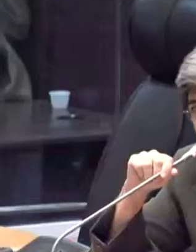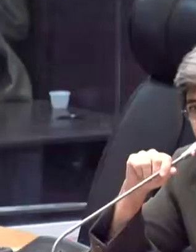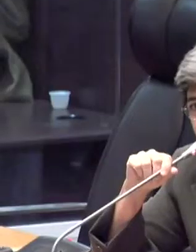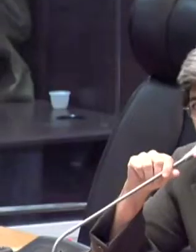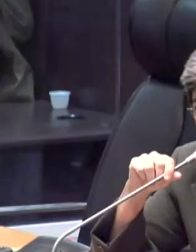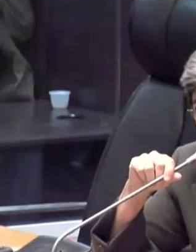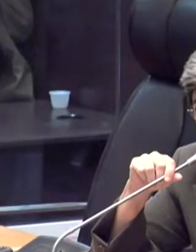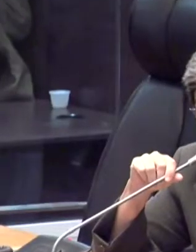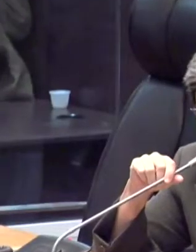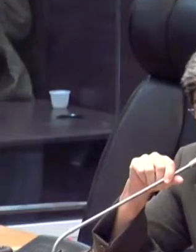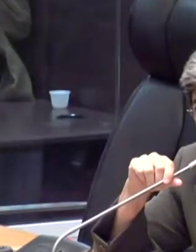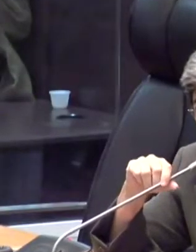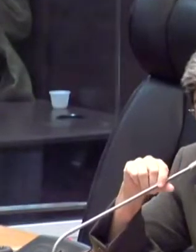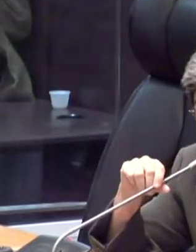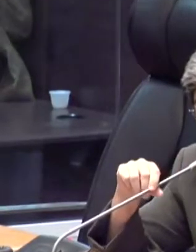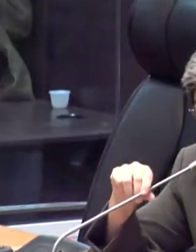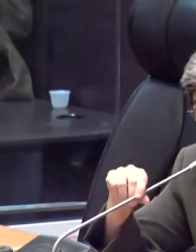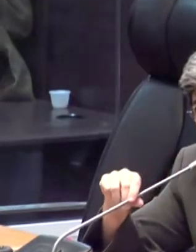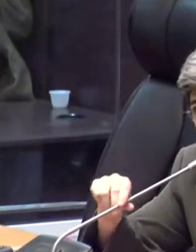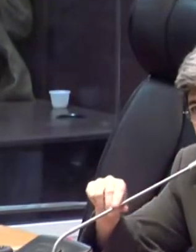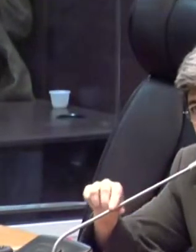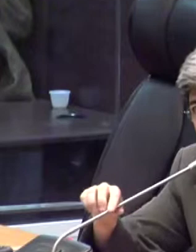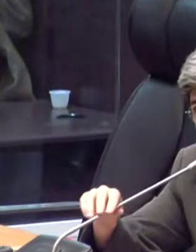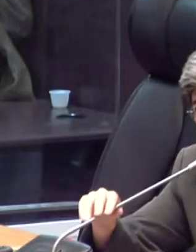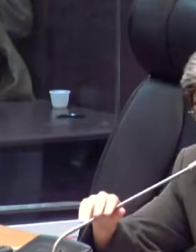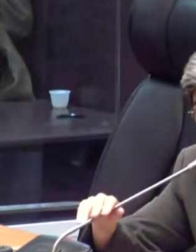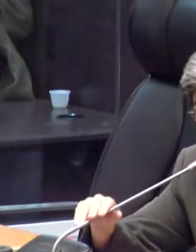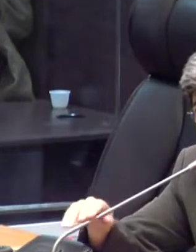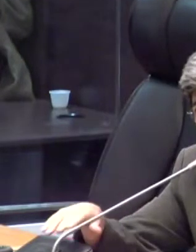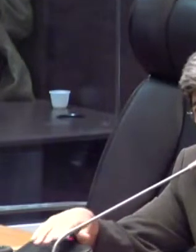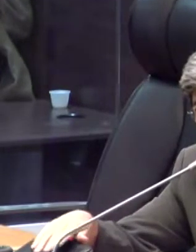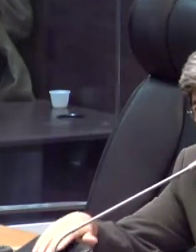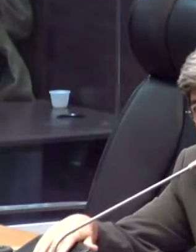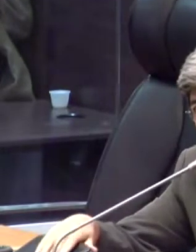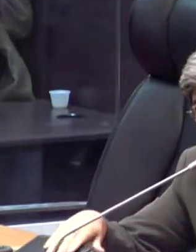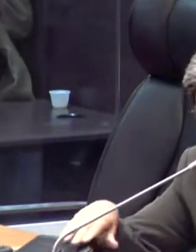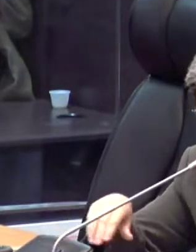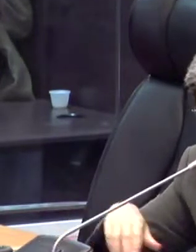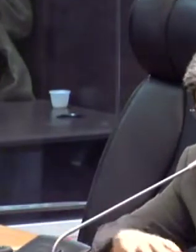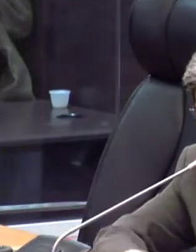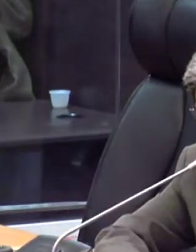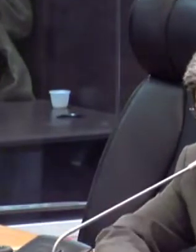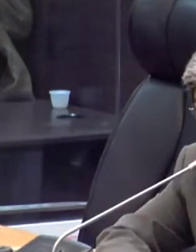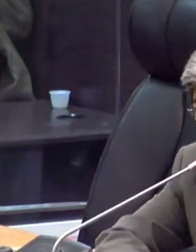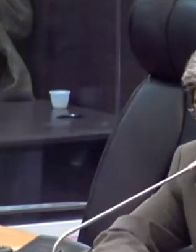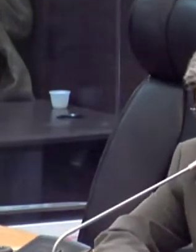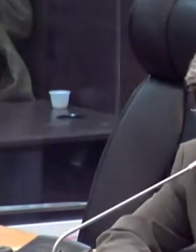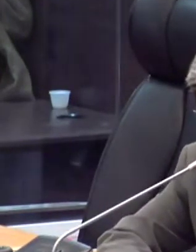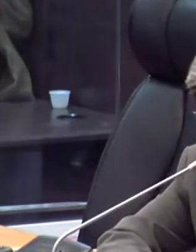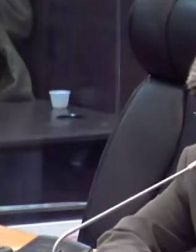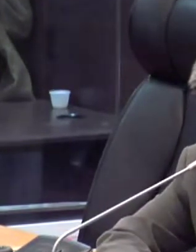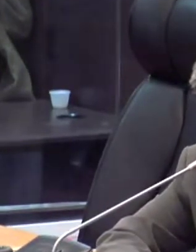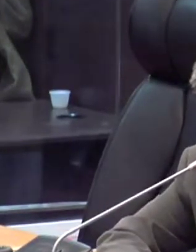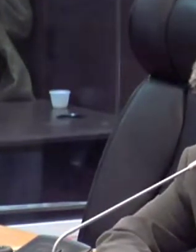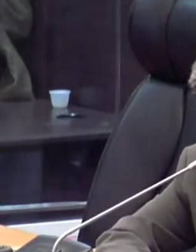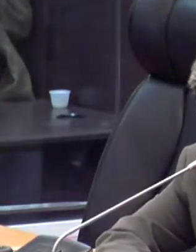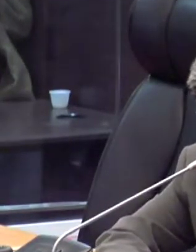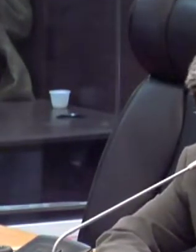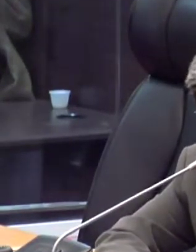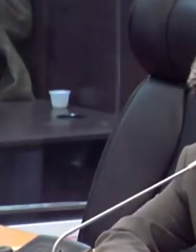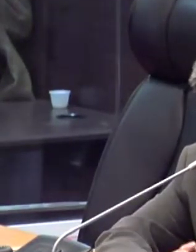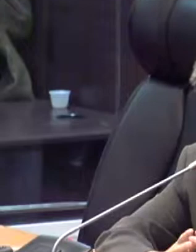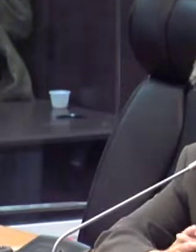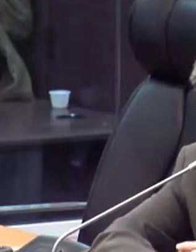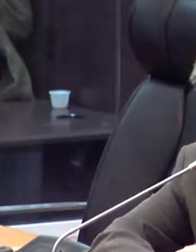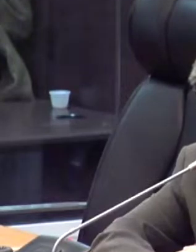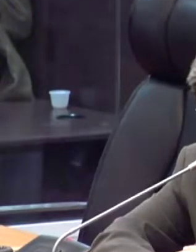Deputada, eu quero lhe parabenizar pela brilhante campanha feita no Maranhão, em São Luís. Eu sabia que a senhora